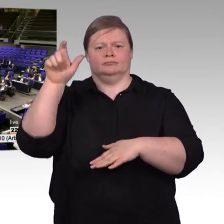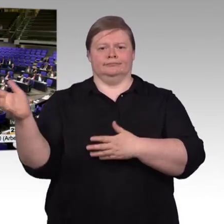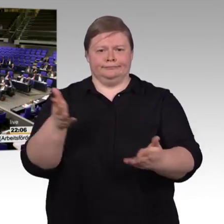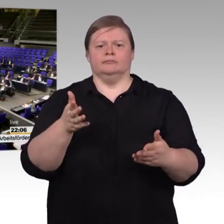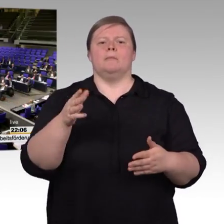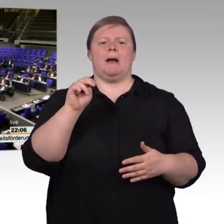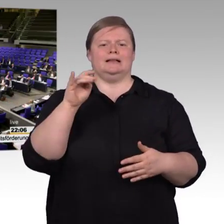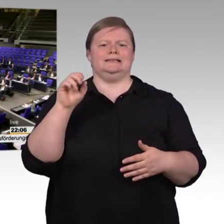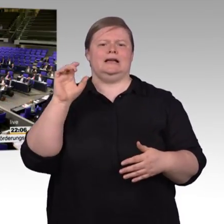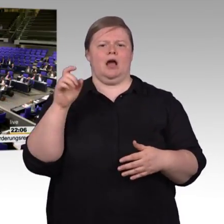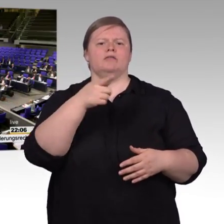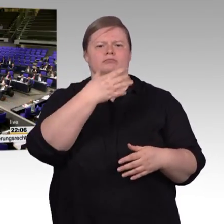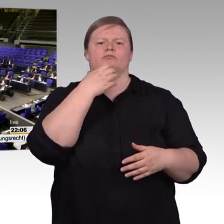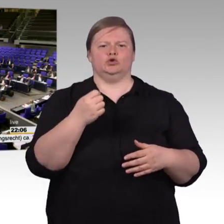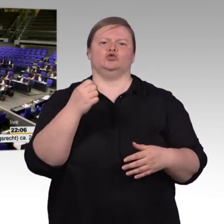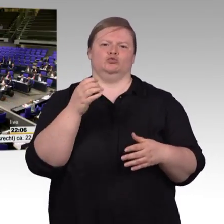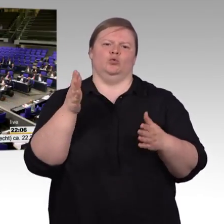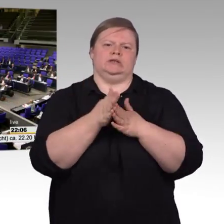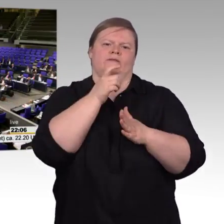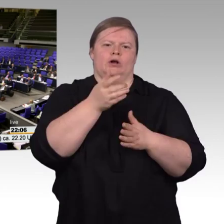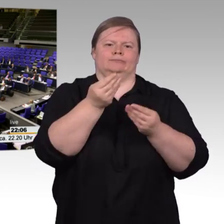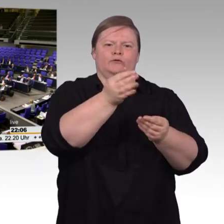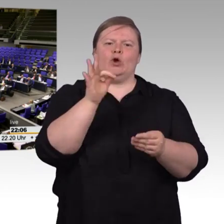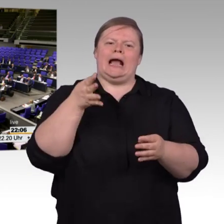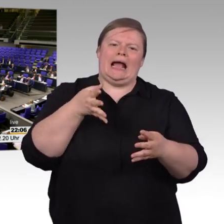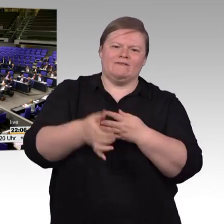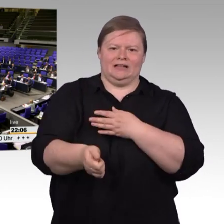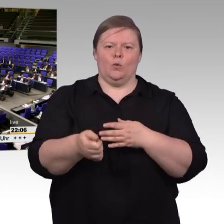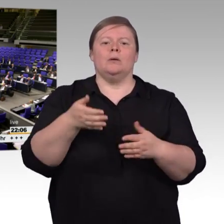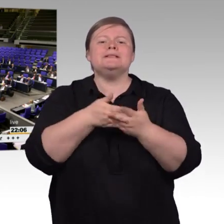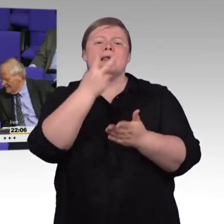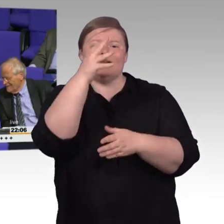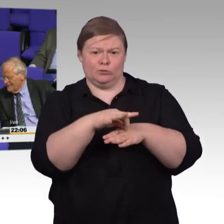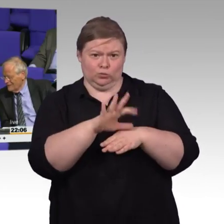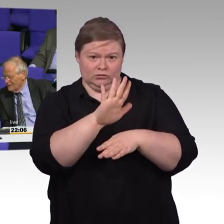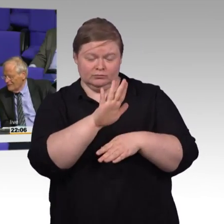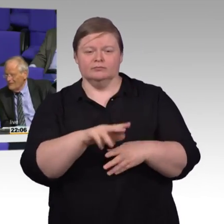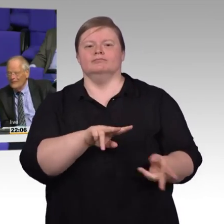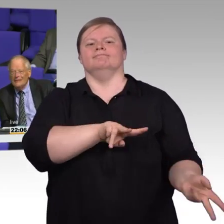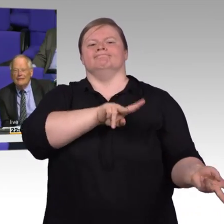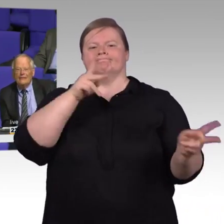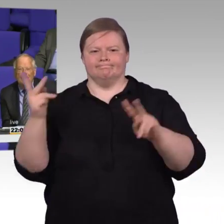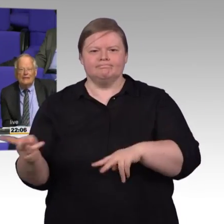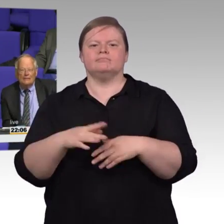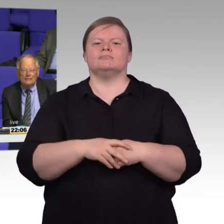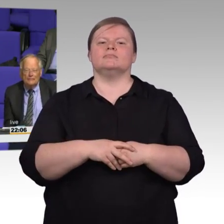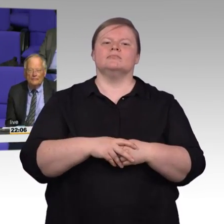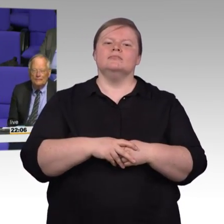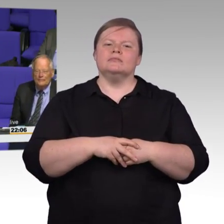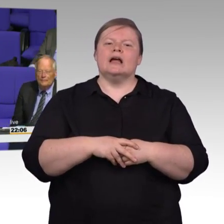Ja, werte Kollegin Rüffer, Sie haben gerade behauptet, ich hätte die Regelungen zur Barrierefreiheit als Schwachsinn bezeichnet,